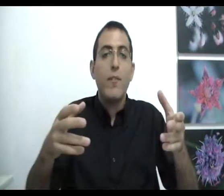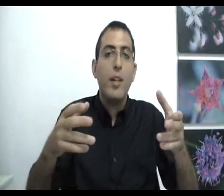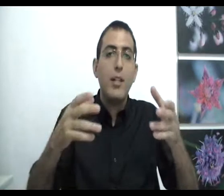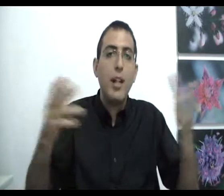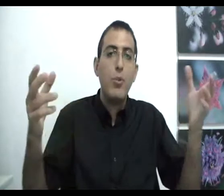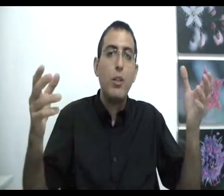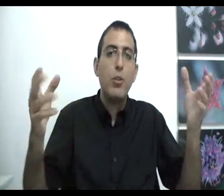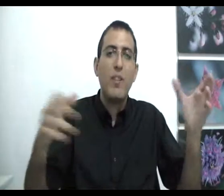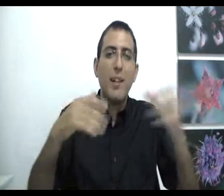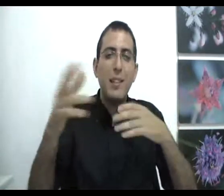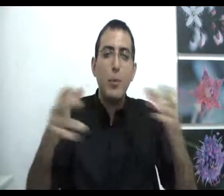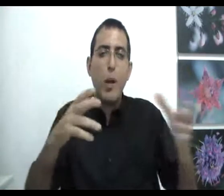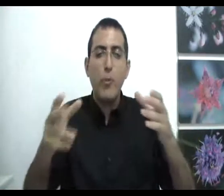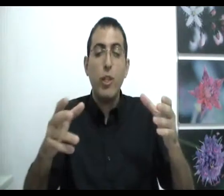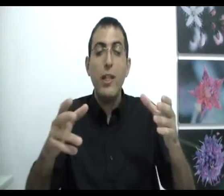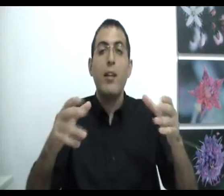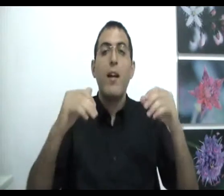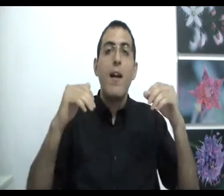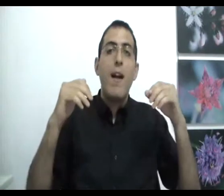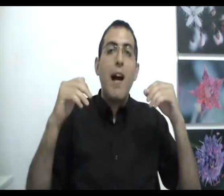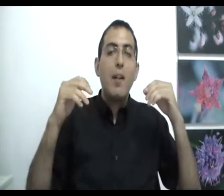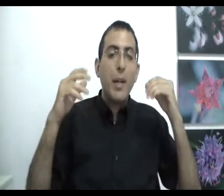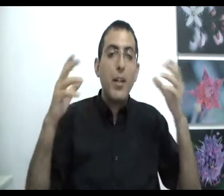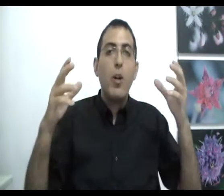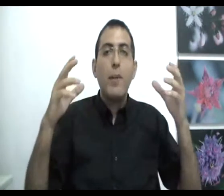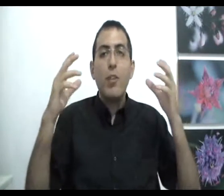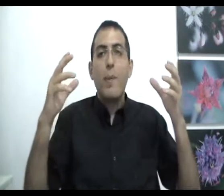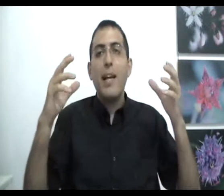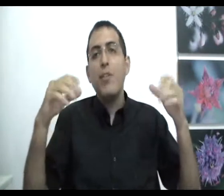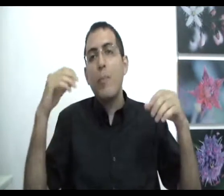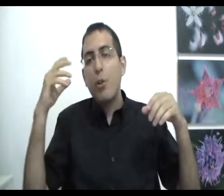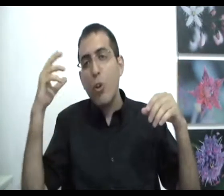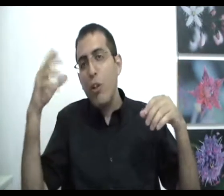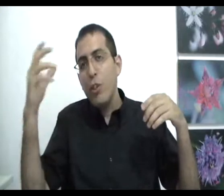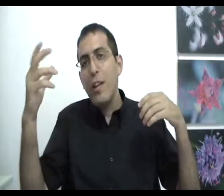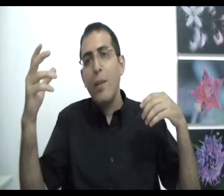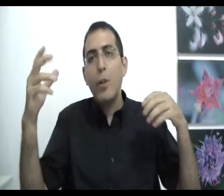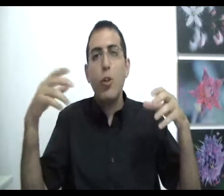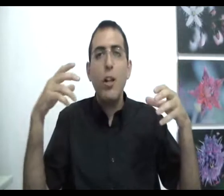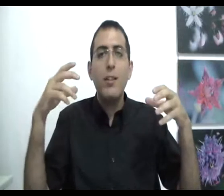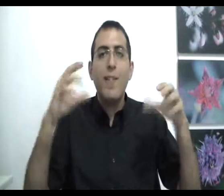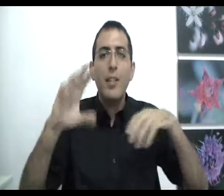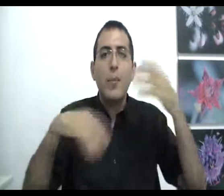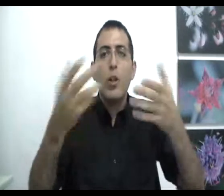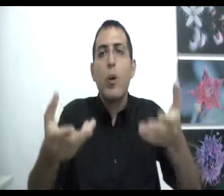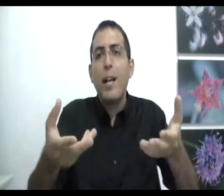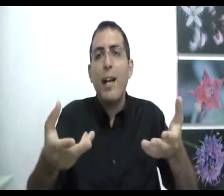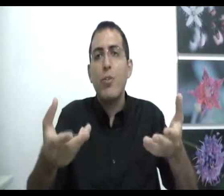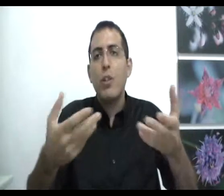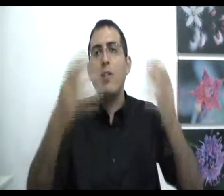ותרגישו יותר טוב אמרתי לי בצורה פשטנית אבל בעיקרון מה שאני בא להגיד שבכל שיטה בכל דבר שאמור לגרום לך להרגיש יותר טוב